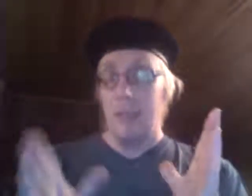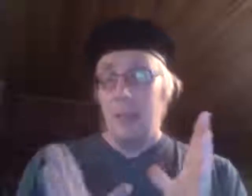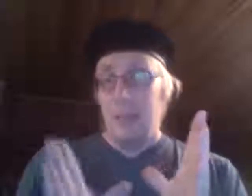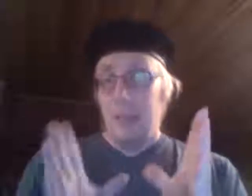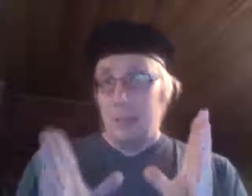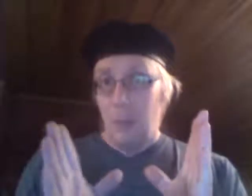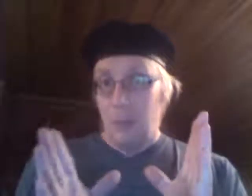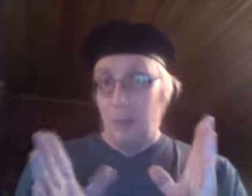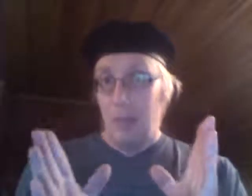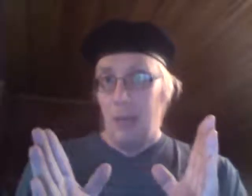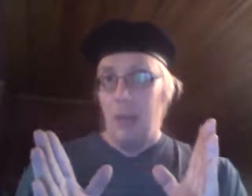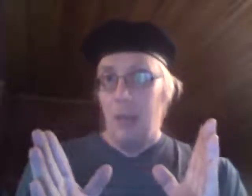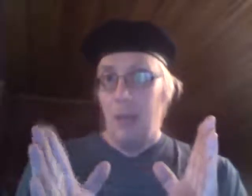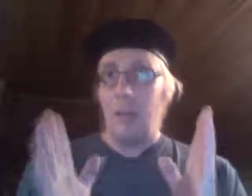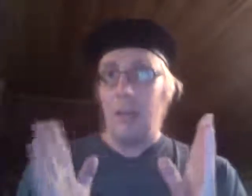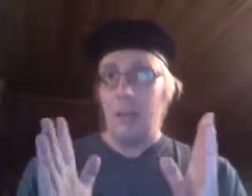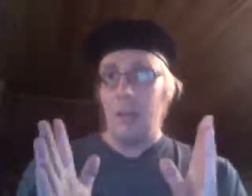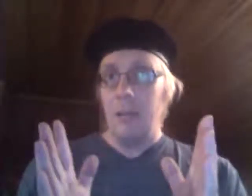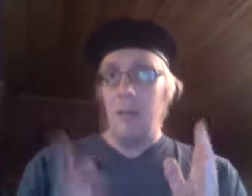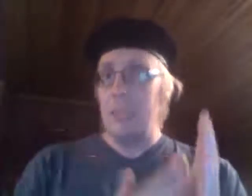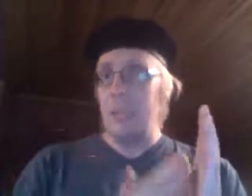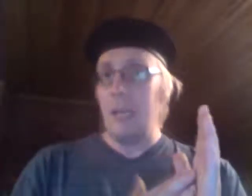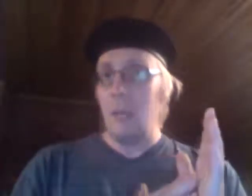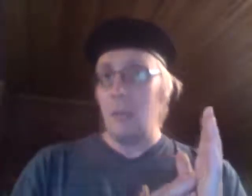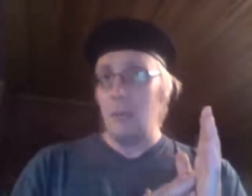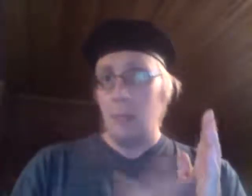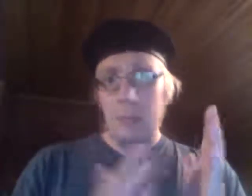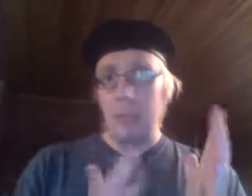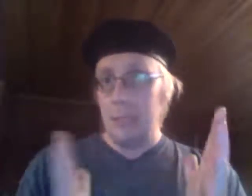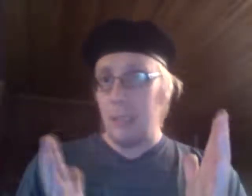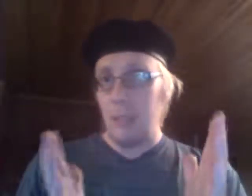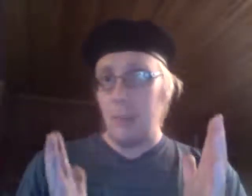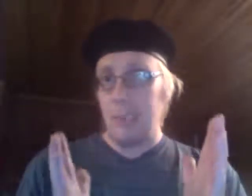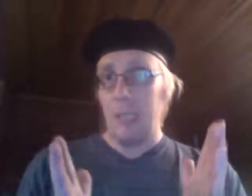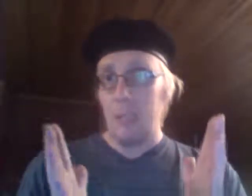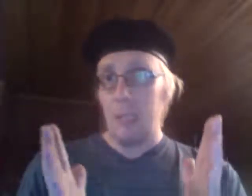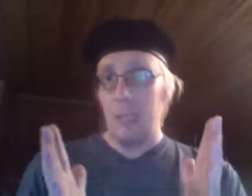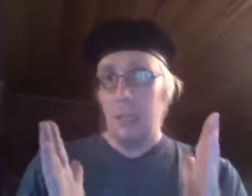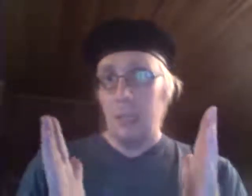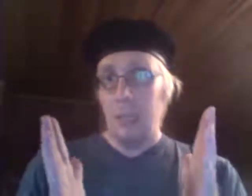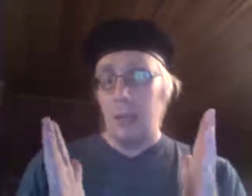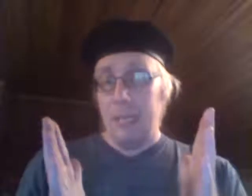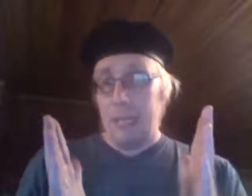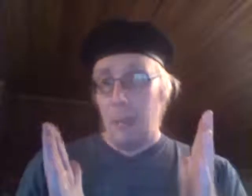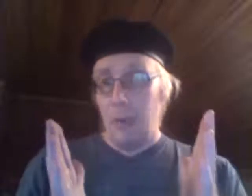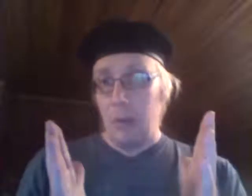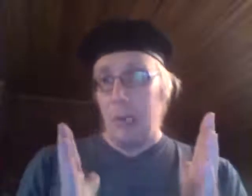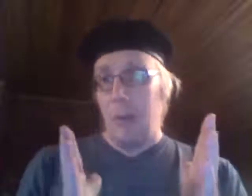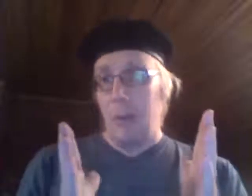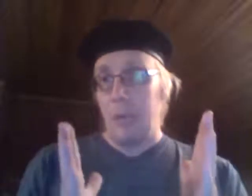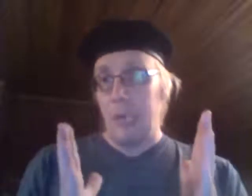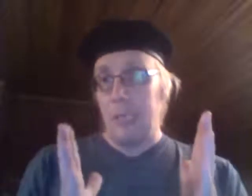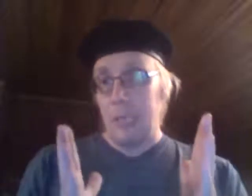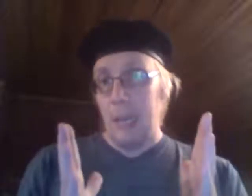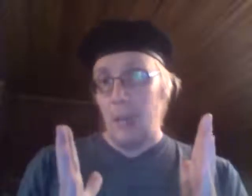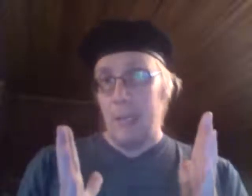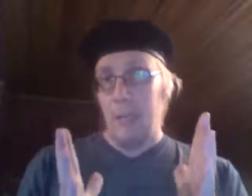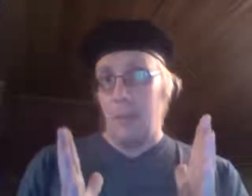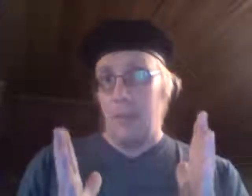pohtimaan. Okei, pistetäänkö Brasiliassa kauppasaartoon tai taloudellisilla pakotteilla pakotetaan se tää lopettamaan tää